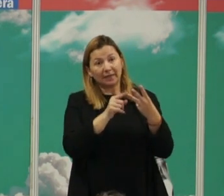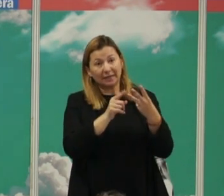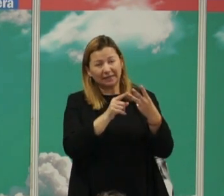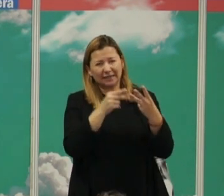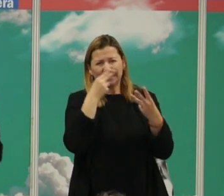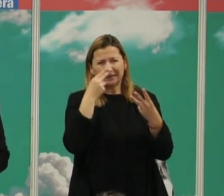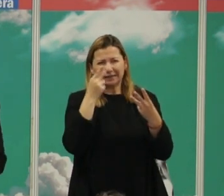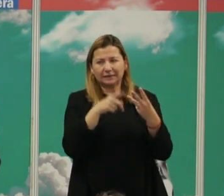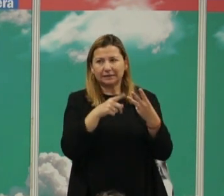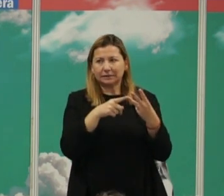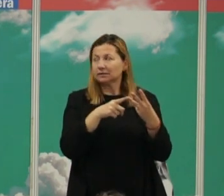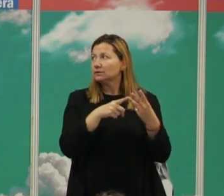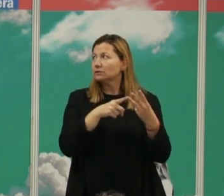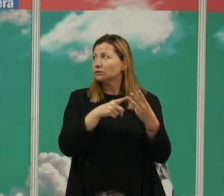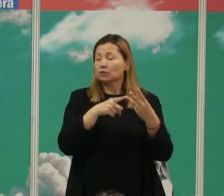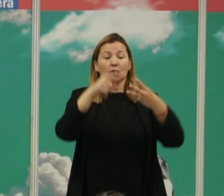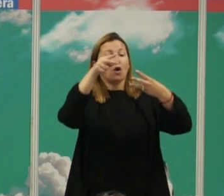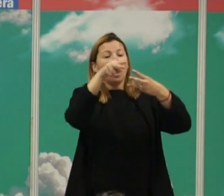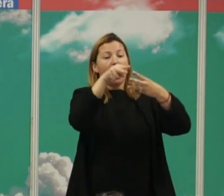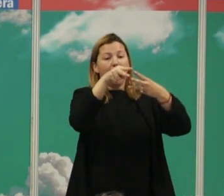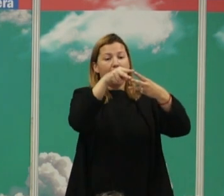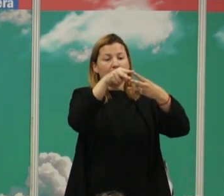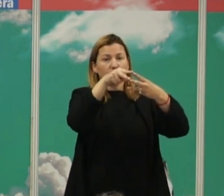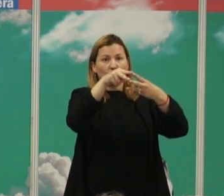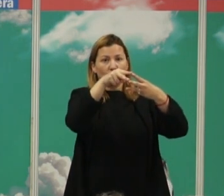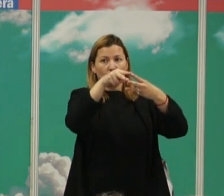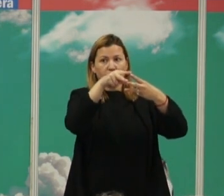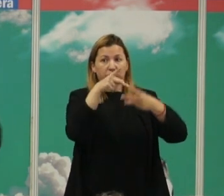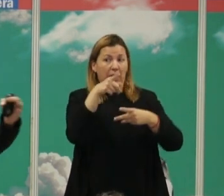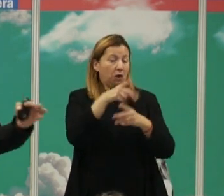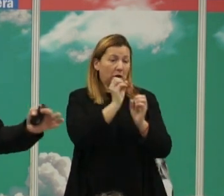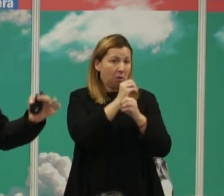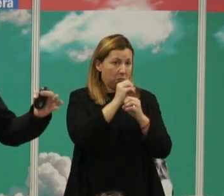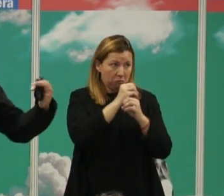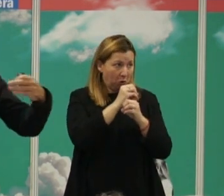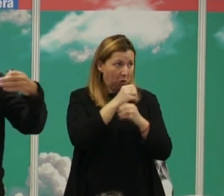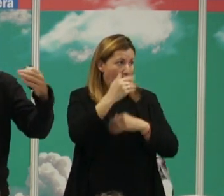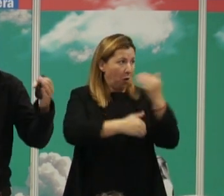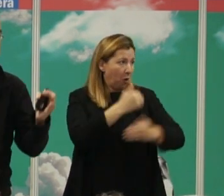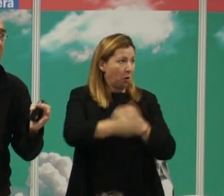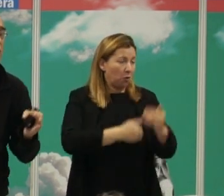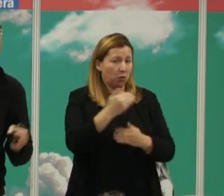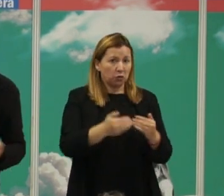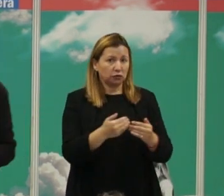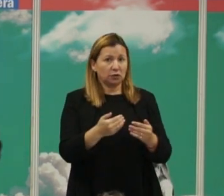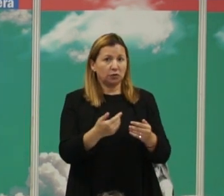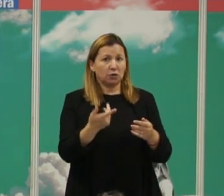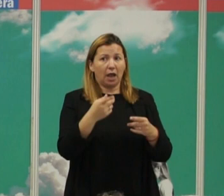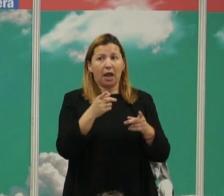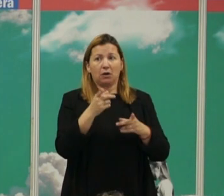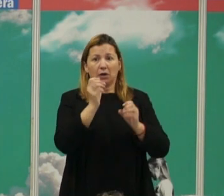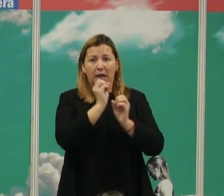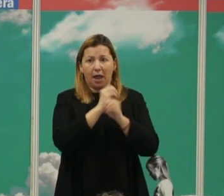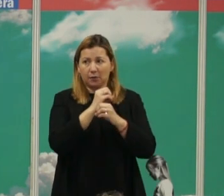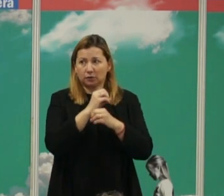interesante es bueno una vez que tenemos esto que es donde se hubiera quedado cualquier biólogo evolutivo en el propio marco de la biología